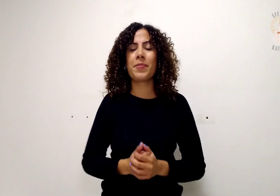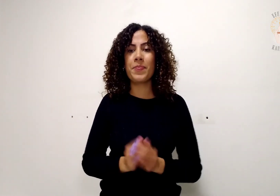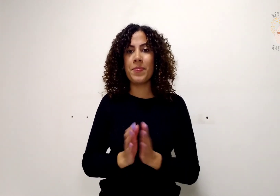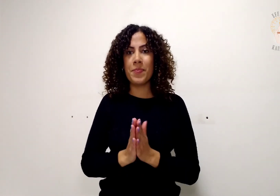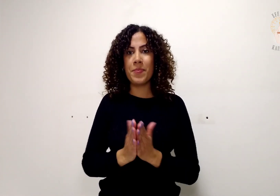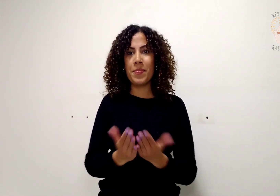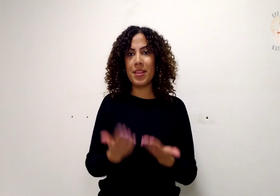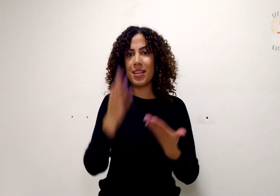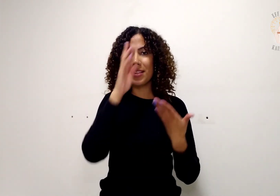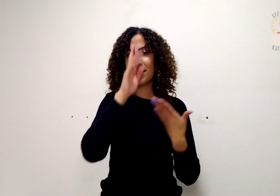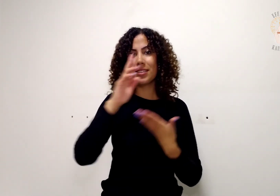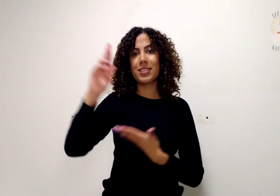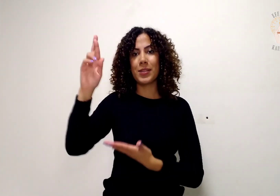Palavra do Senhor